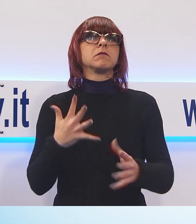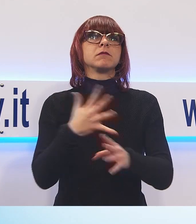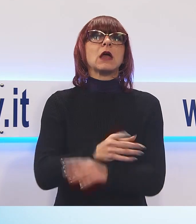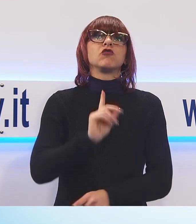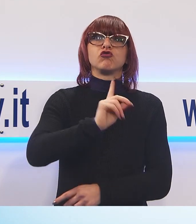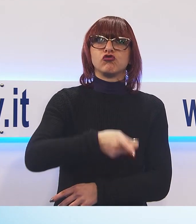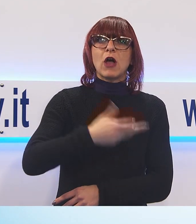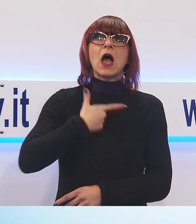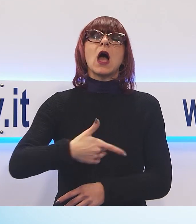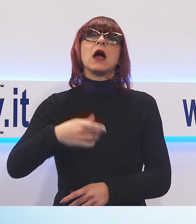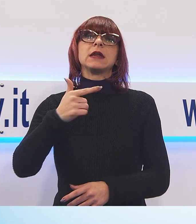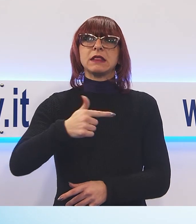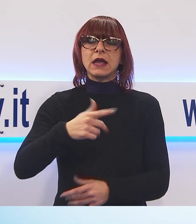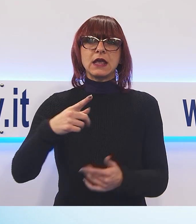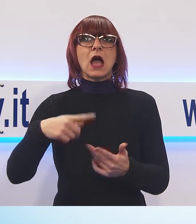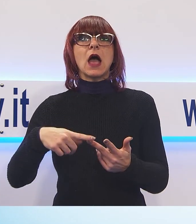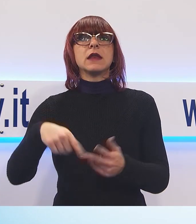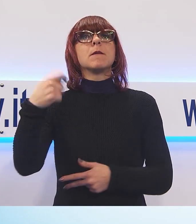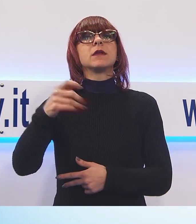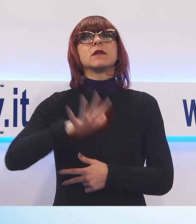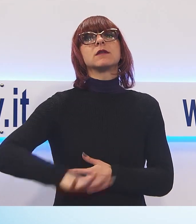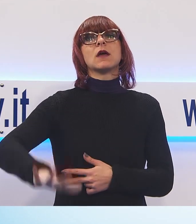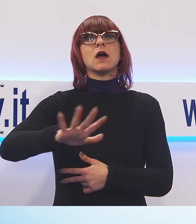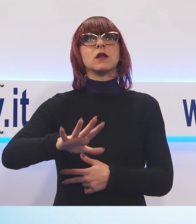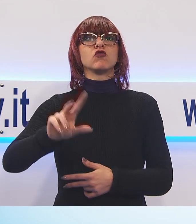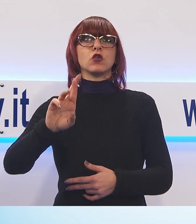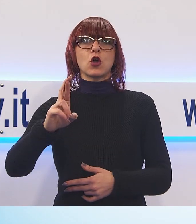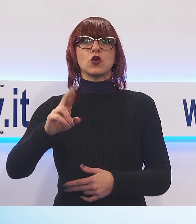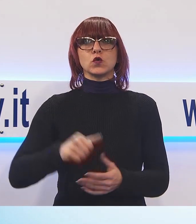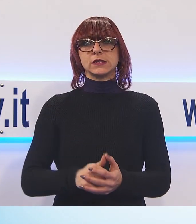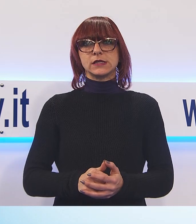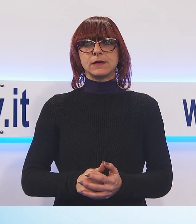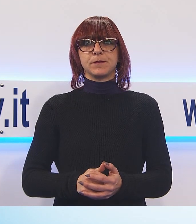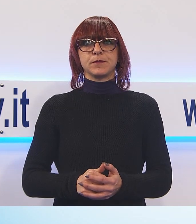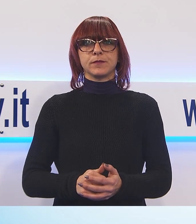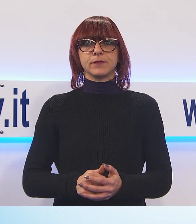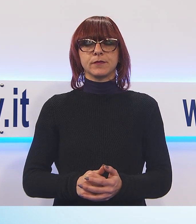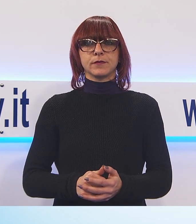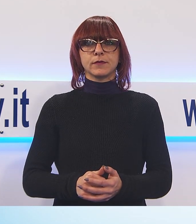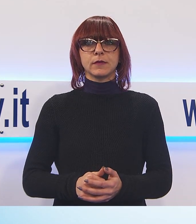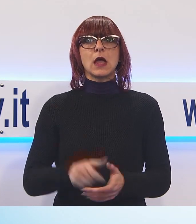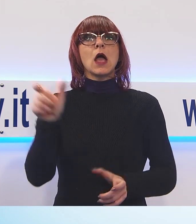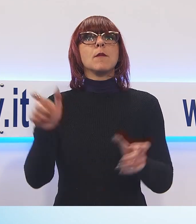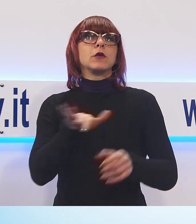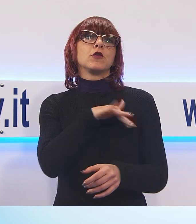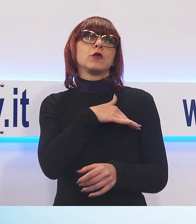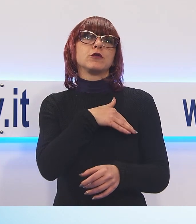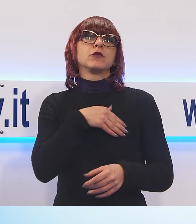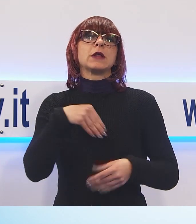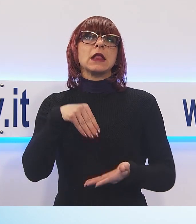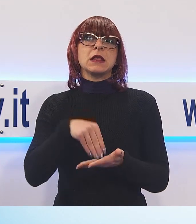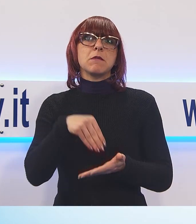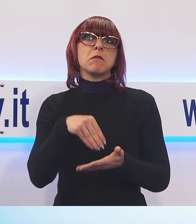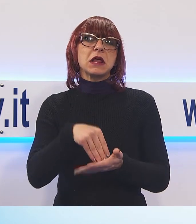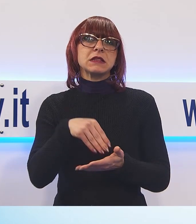e il Presidente della Regione toscana Enrico Rossi. La seduta straordinaria, alla quale hanno assistito gli studenti di diverse scuole superiori,